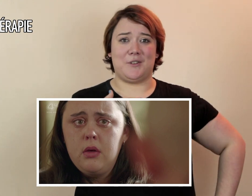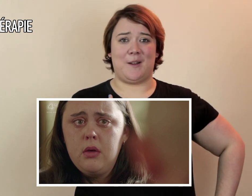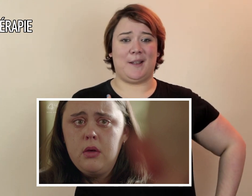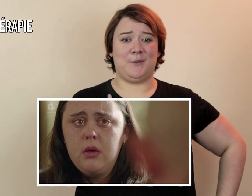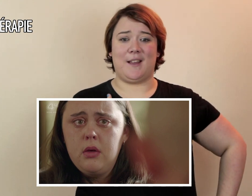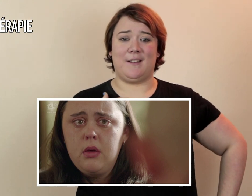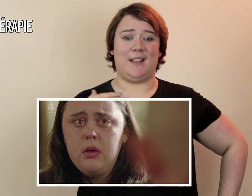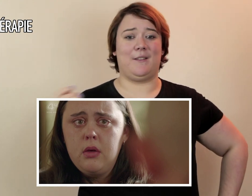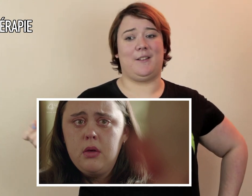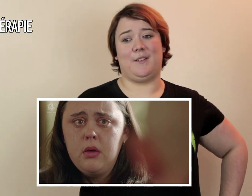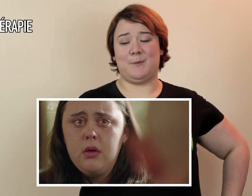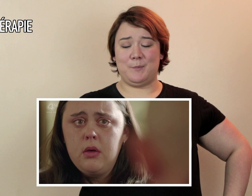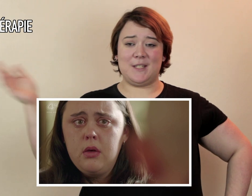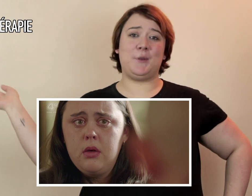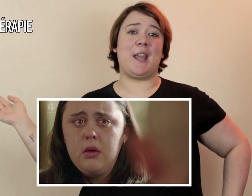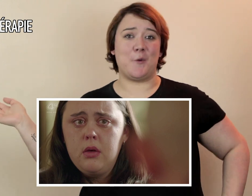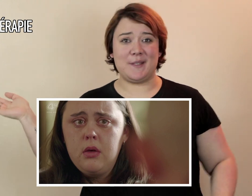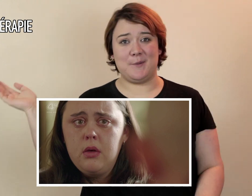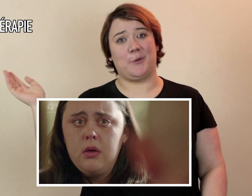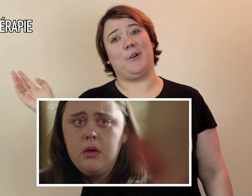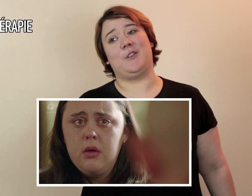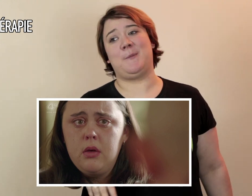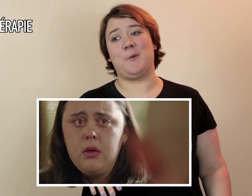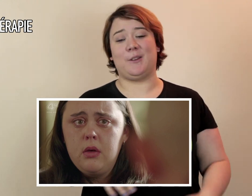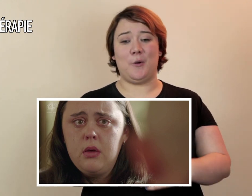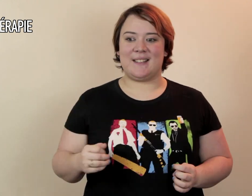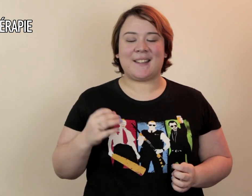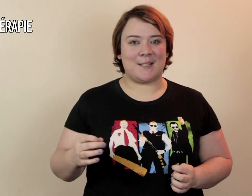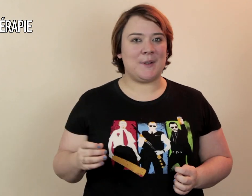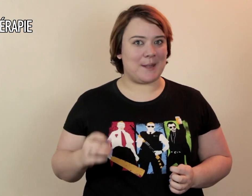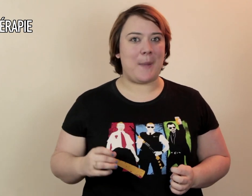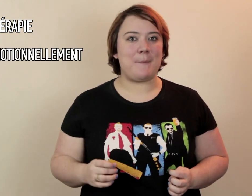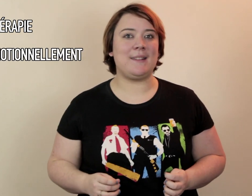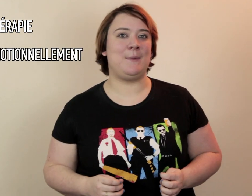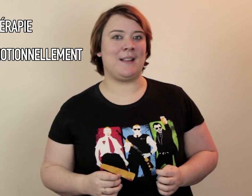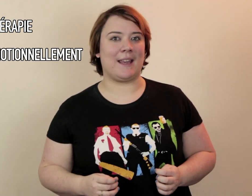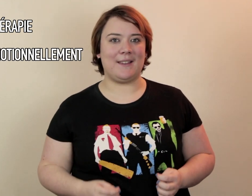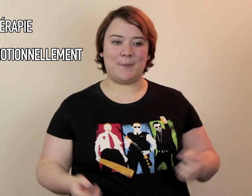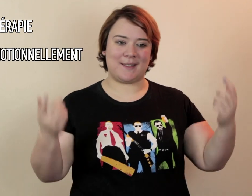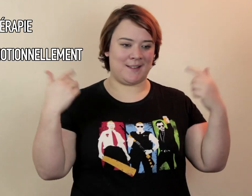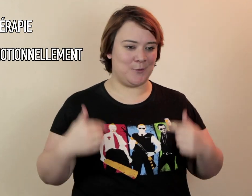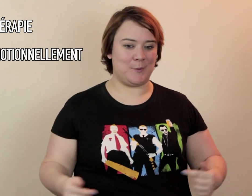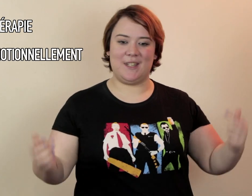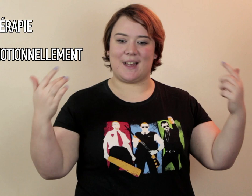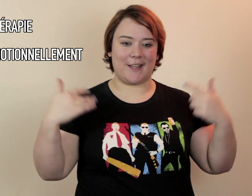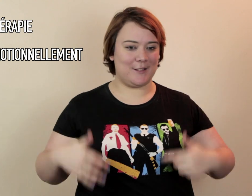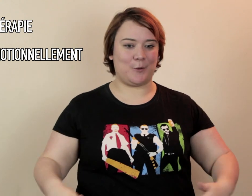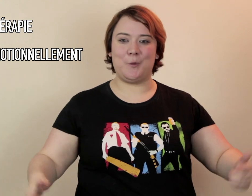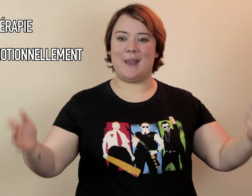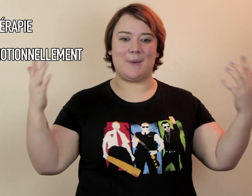'ai l'impression D'avoir discuté avec mon psy Pendant je sais pas combien de temps Certains épisodes C'est pas une partie de plaisir à regarder Parce que ça nous oblige A regarder sur nous même